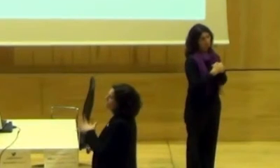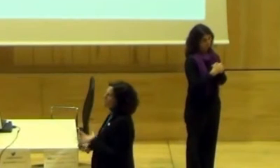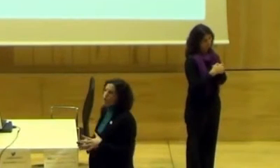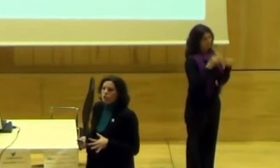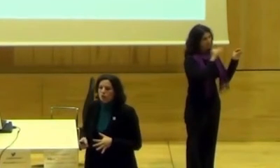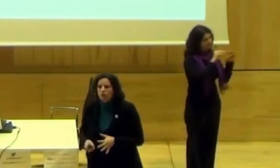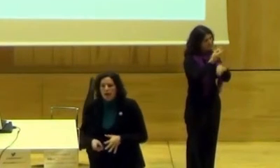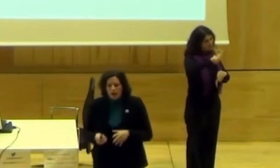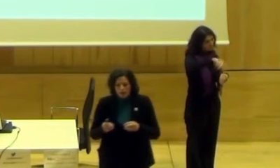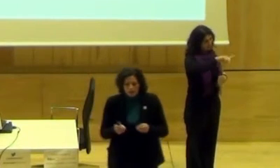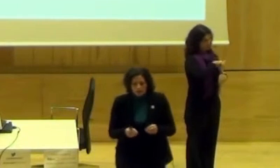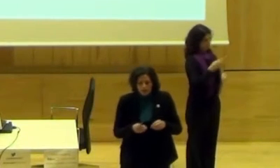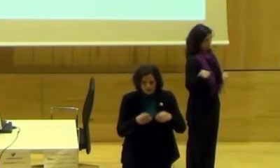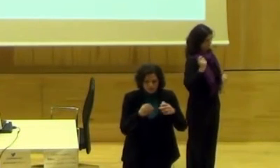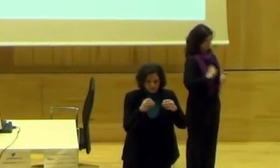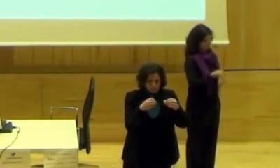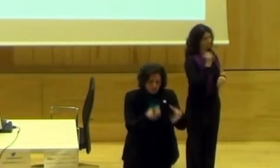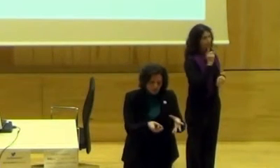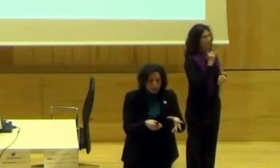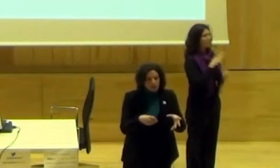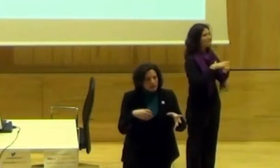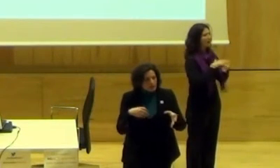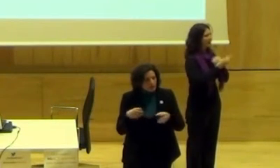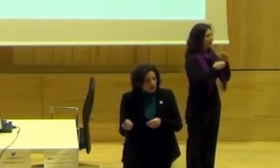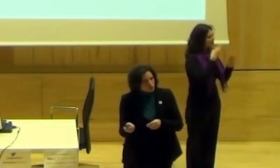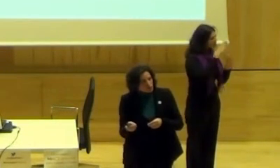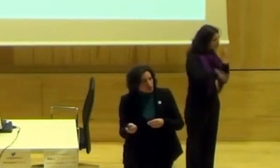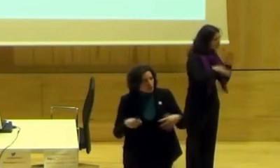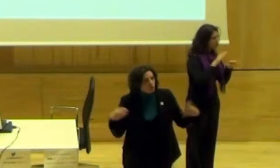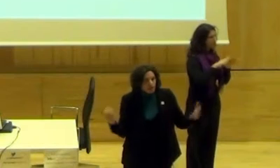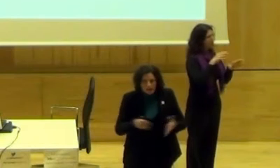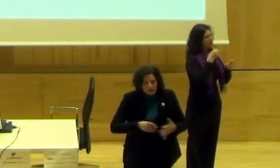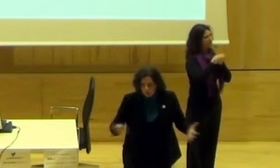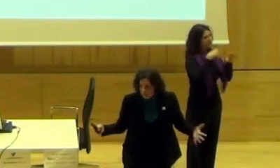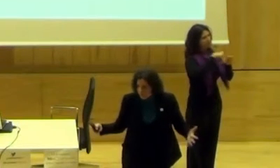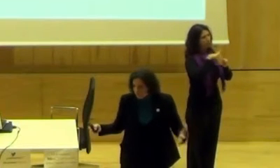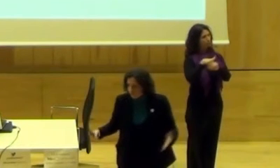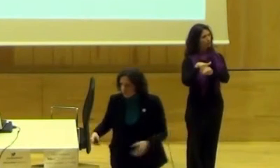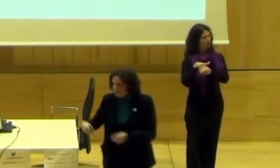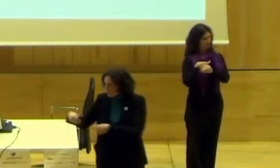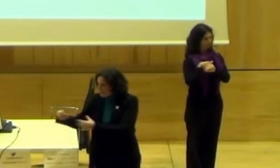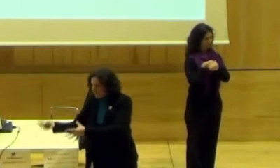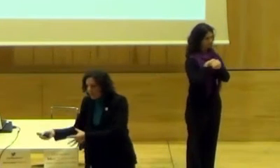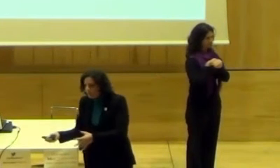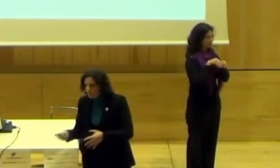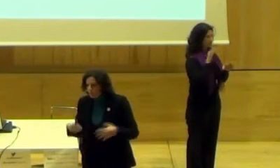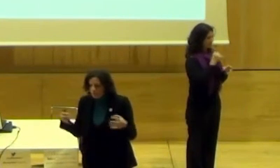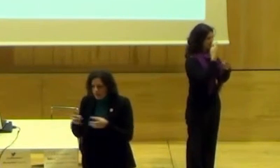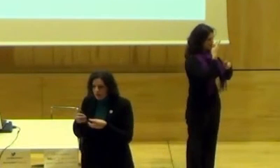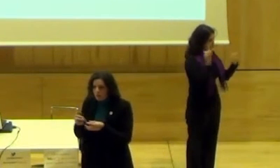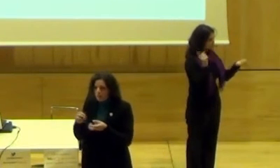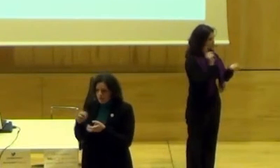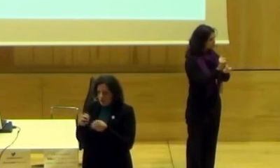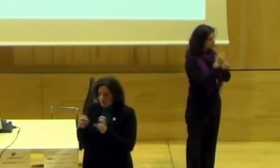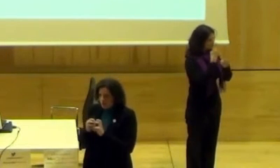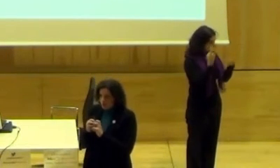Formar en general a todo el personal, no solo a la persona que programa o que ha creado los contenidos, sino a toda la institución, a la persona que está de cara al